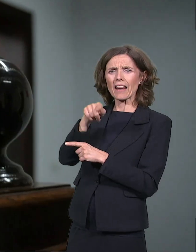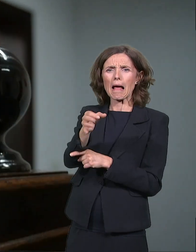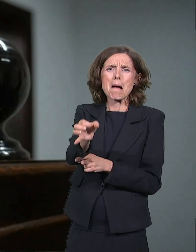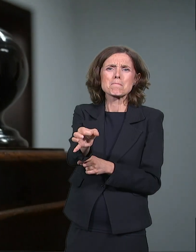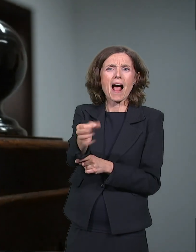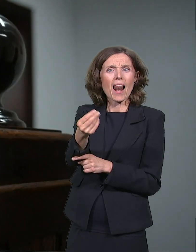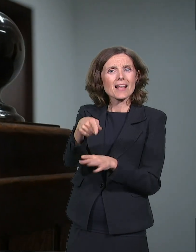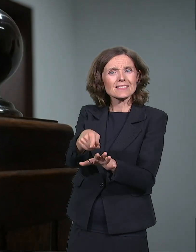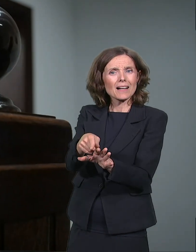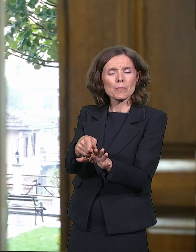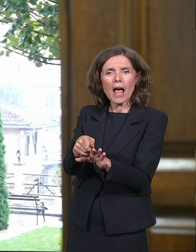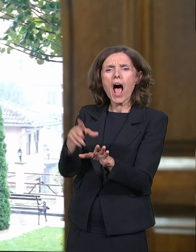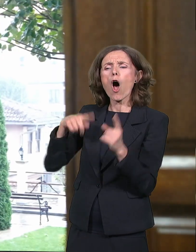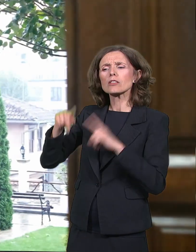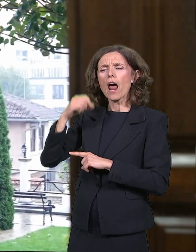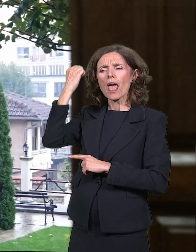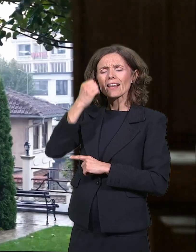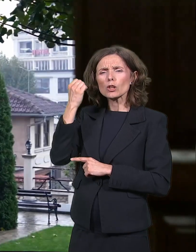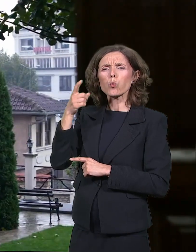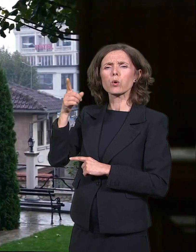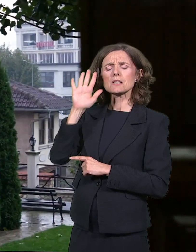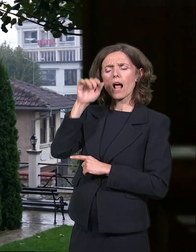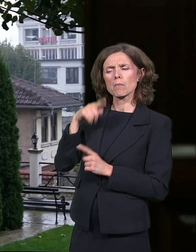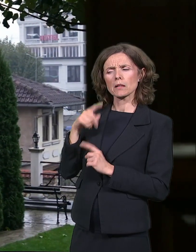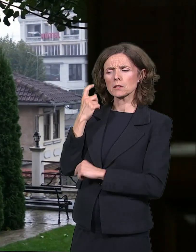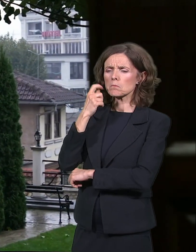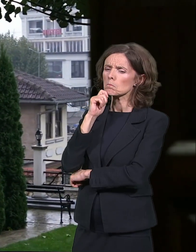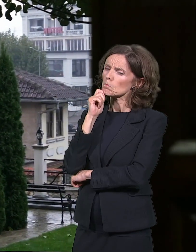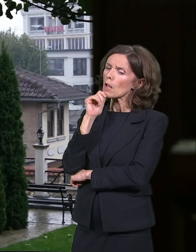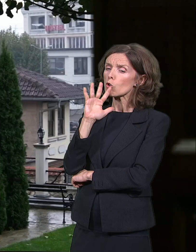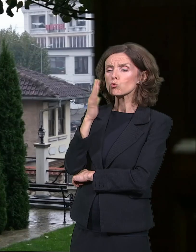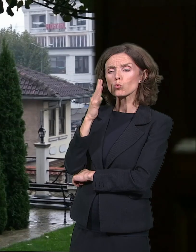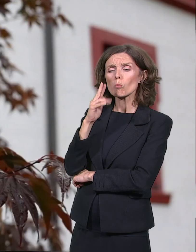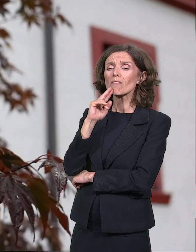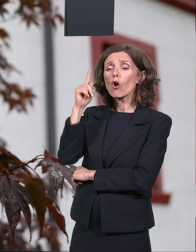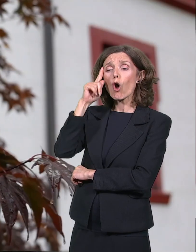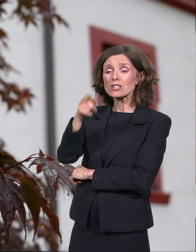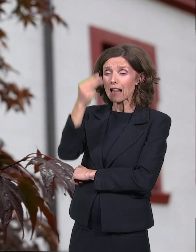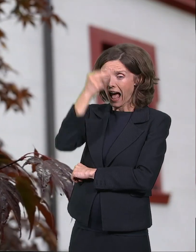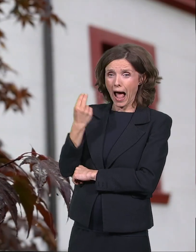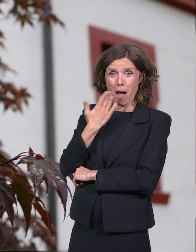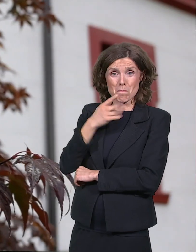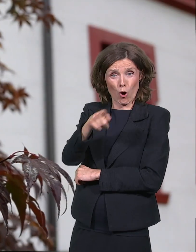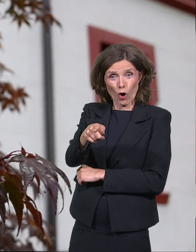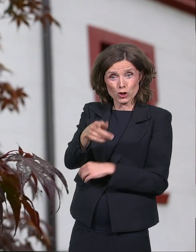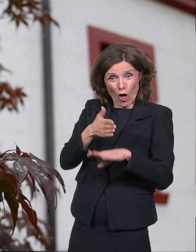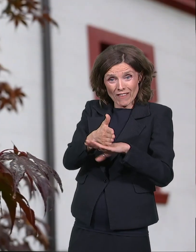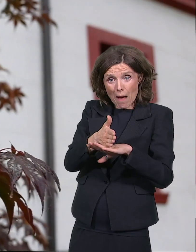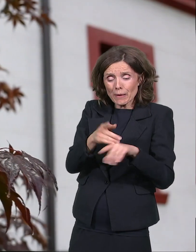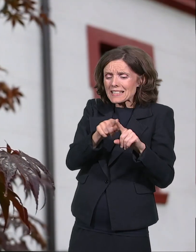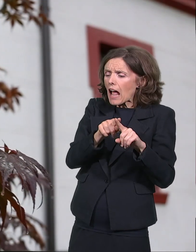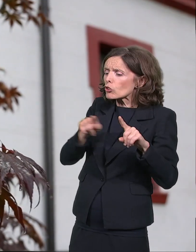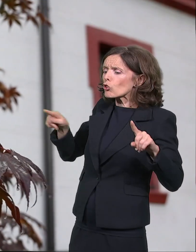se ideja da, između bogoslovije u Prizrenu i tadašnje Srbije, postoje neki tajni tuneli, lagumir.